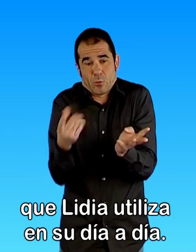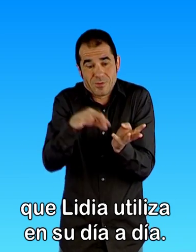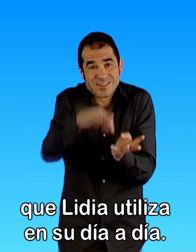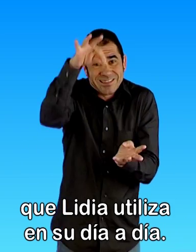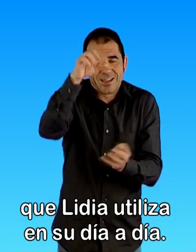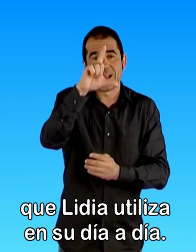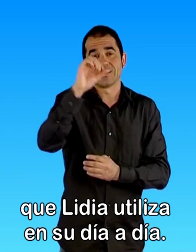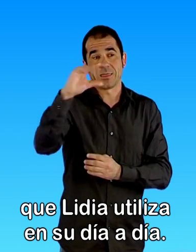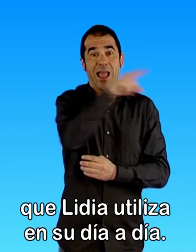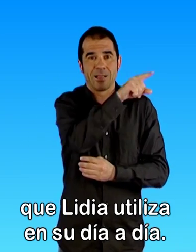en su día a día.